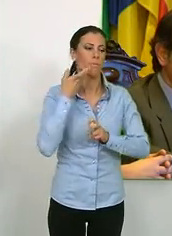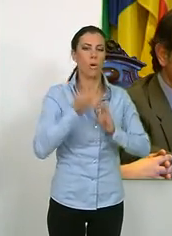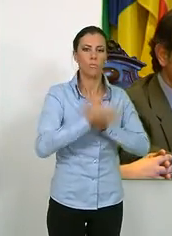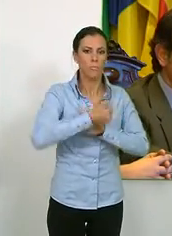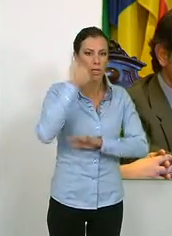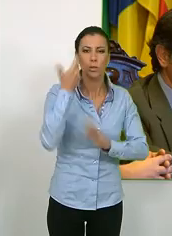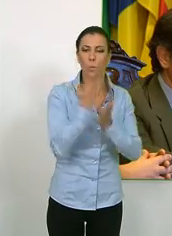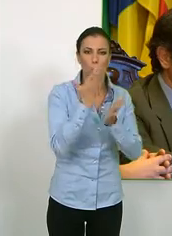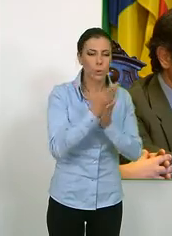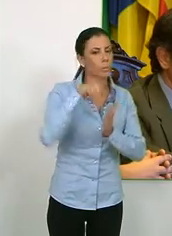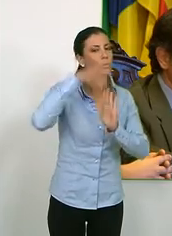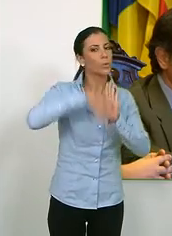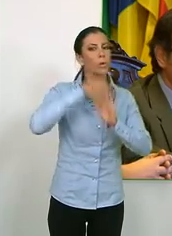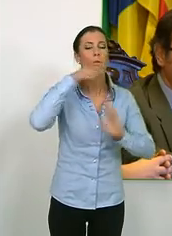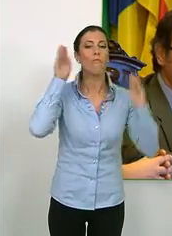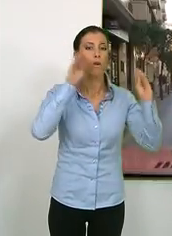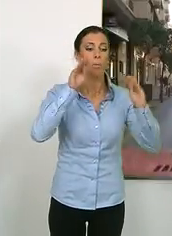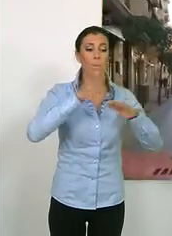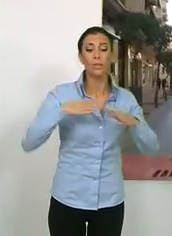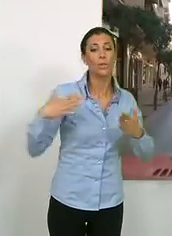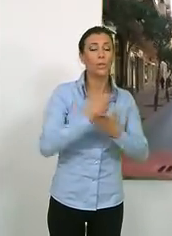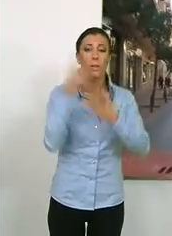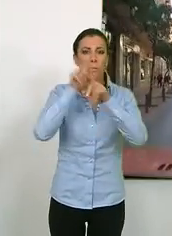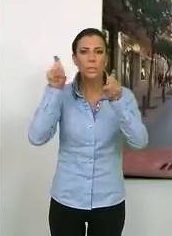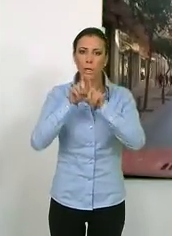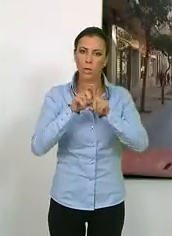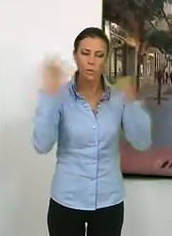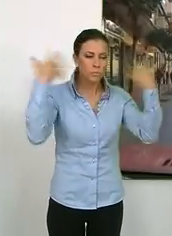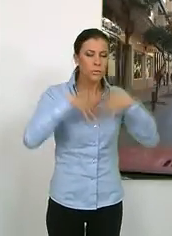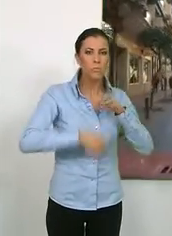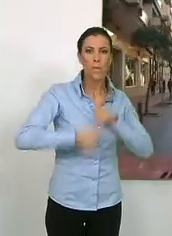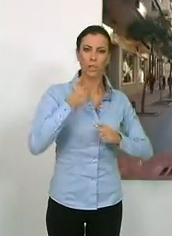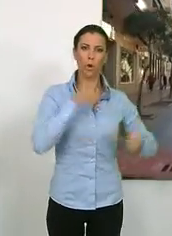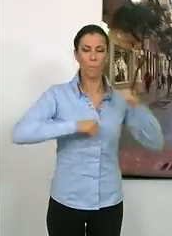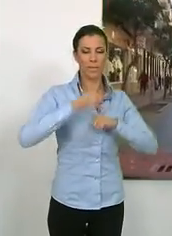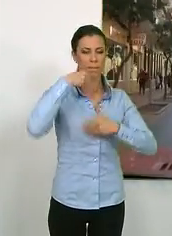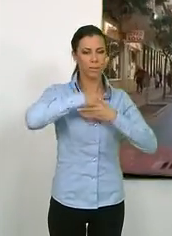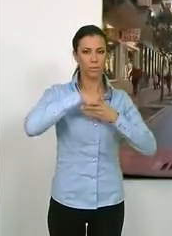y programa de formación para que los empresarios puedan ser más competitivos.